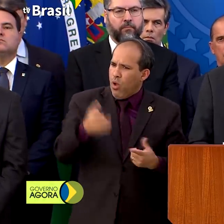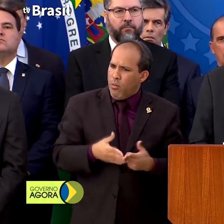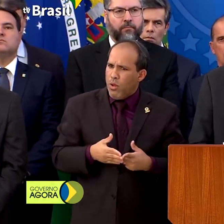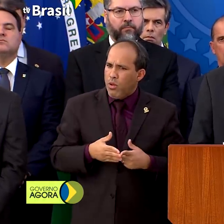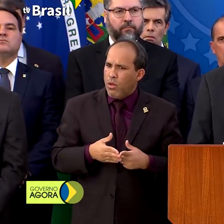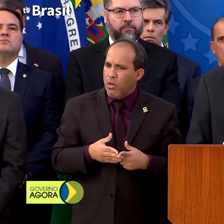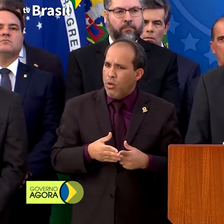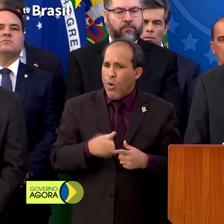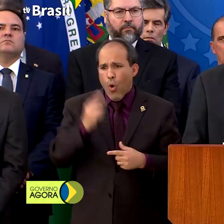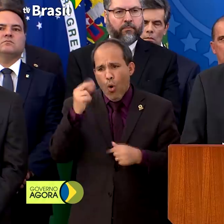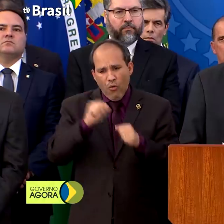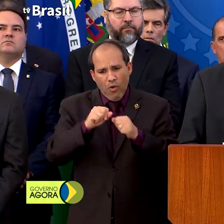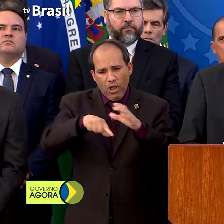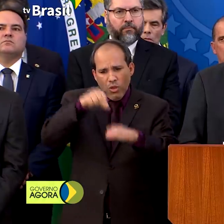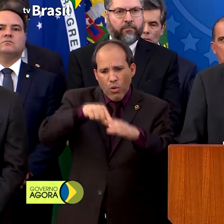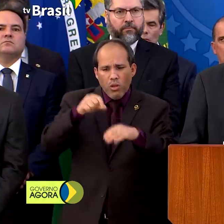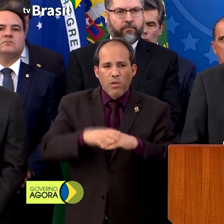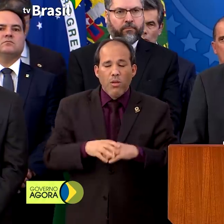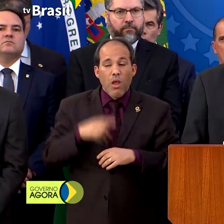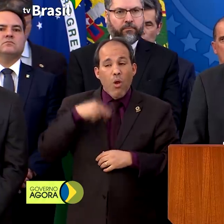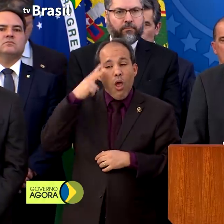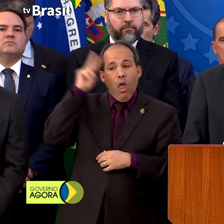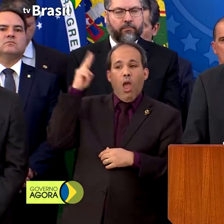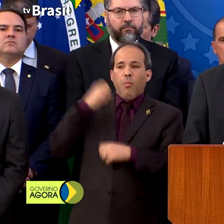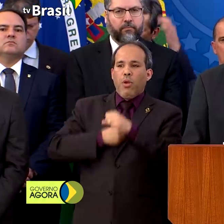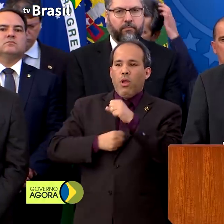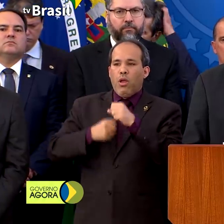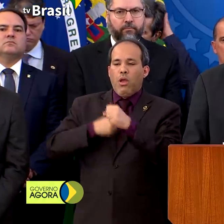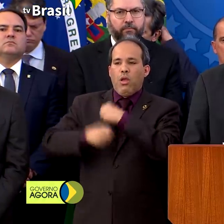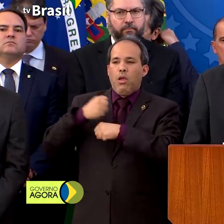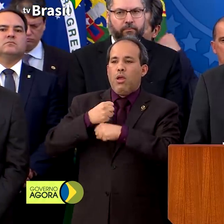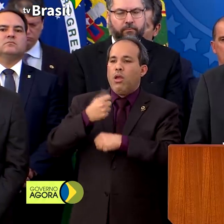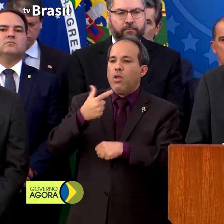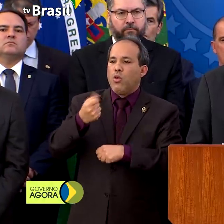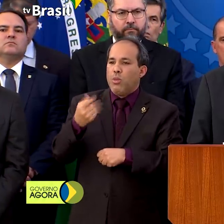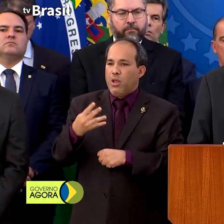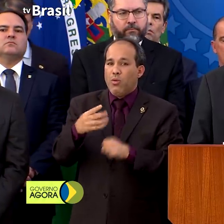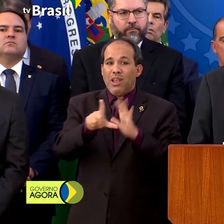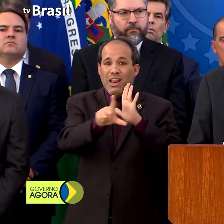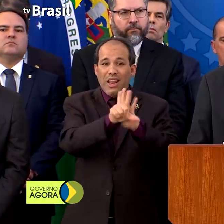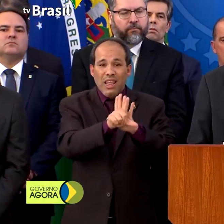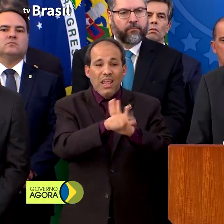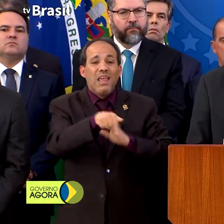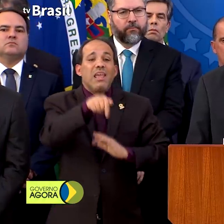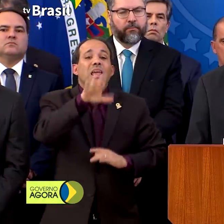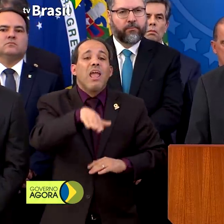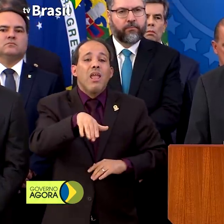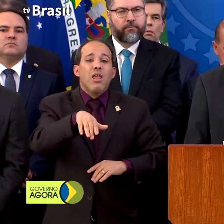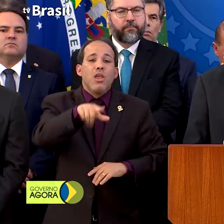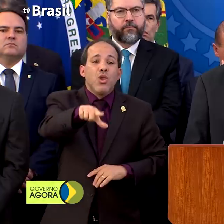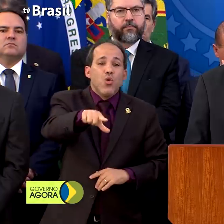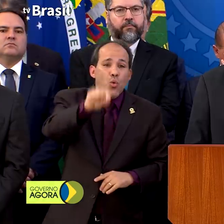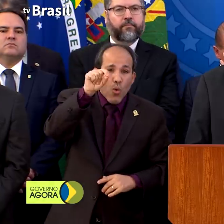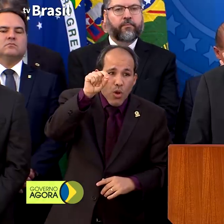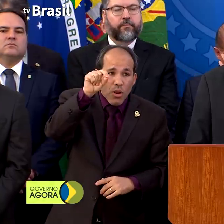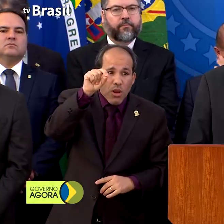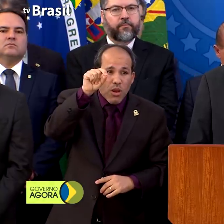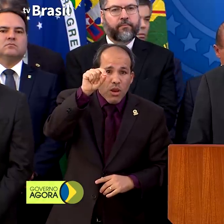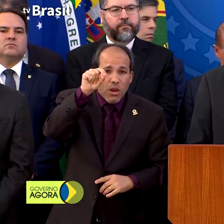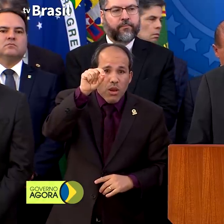E eu lembrei da lei de 2014, que a indicação é minha, é prerrogativa minha.